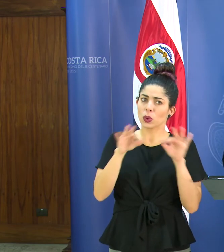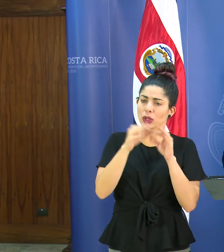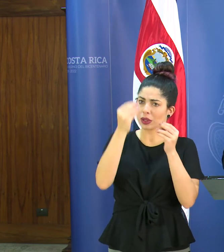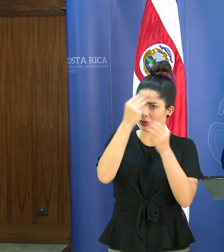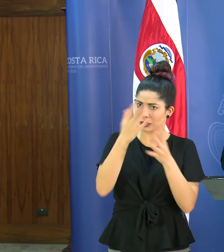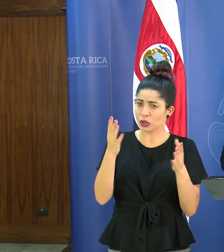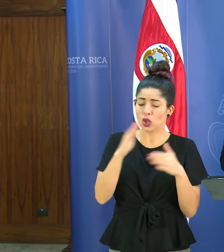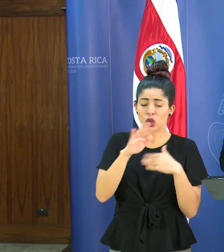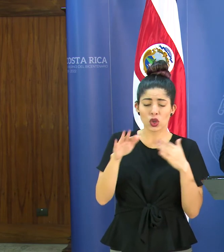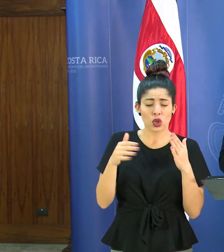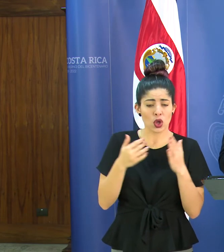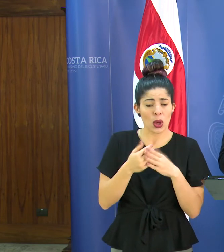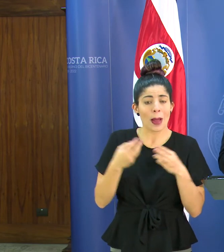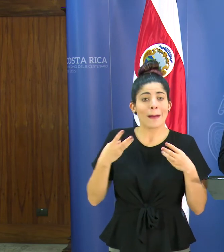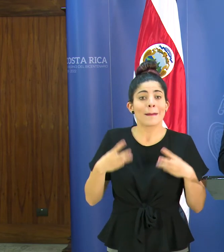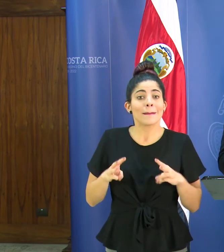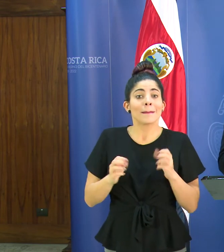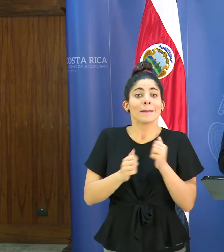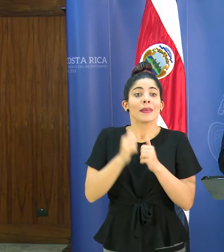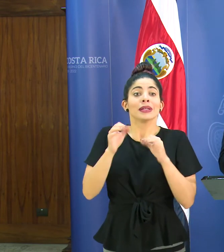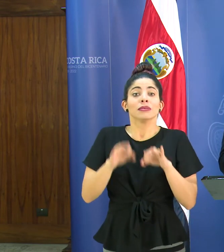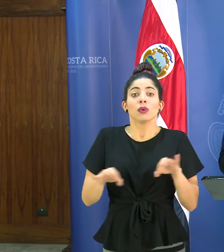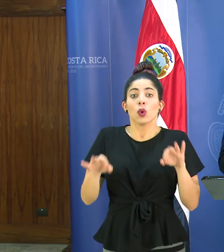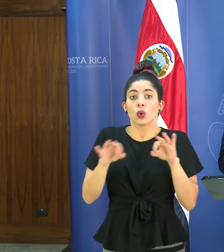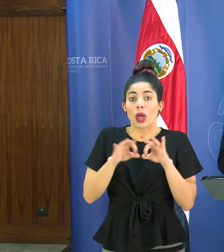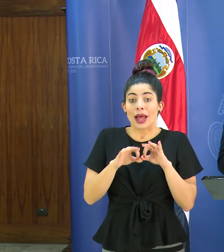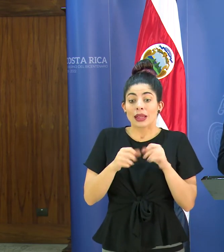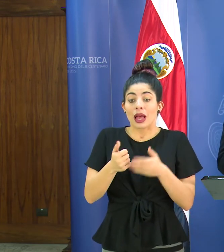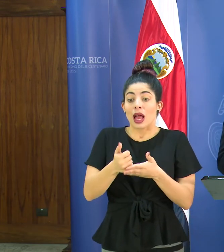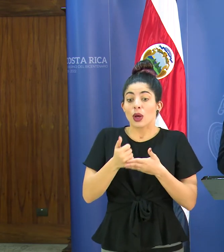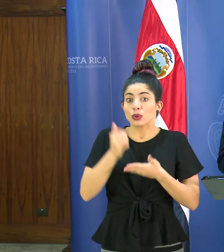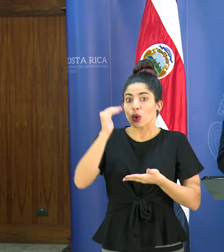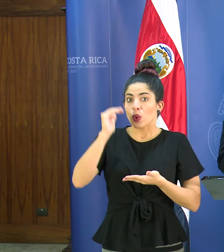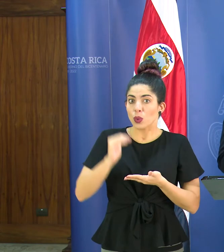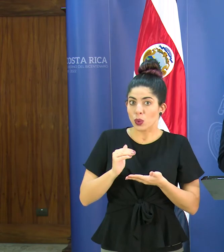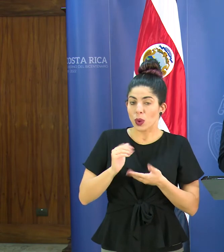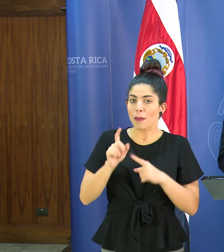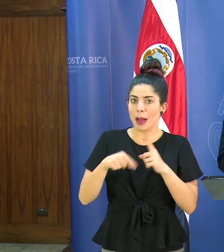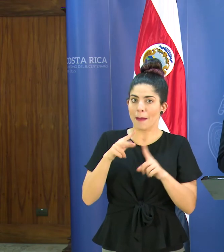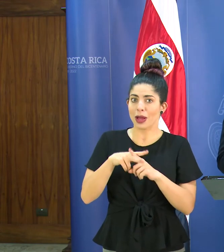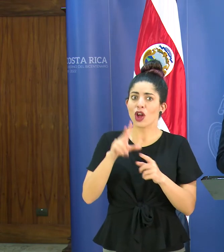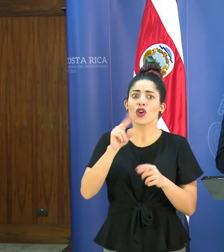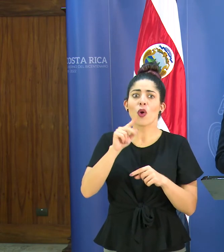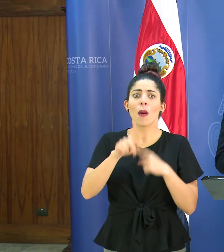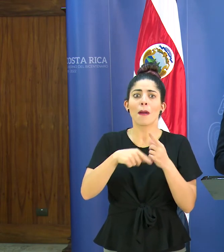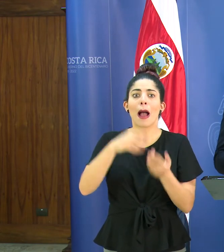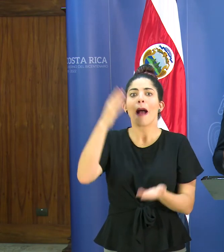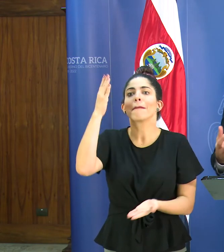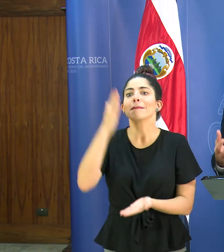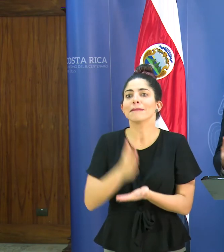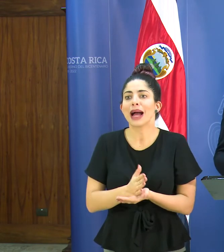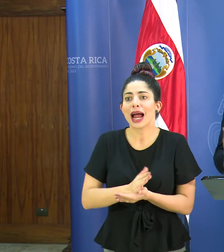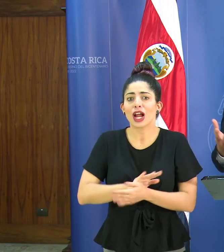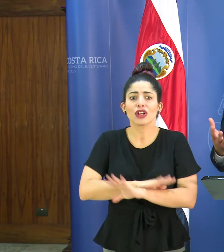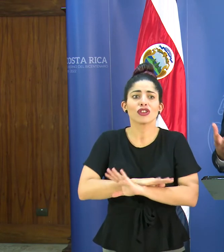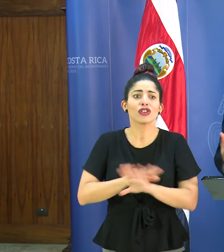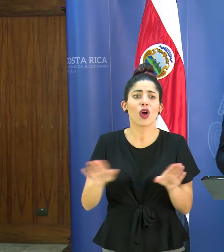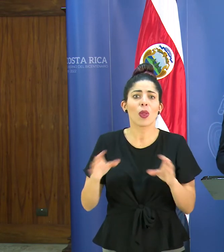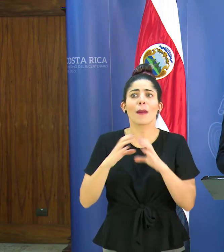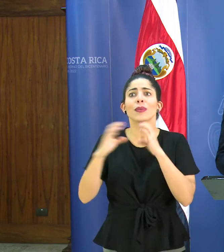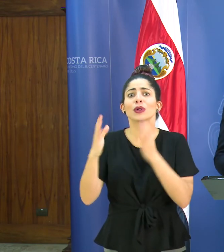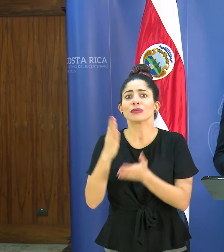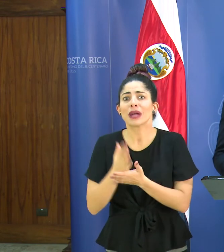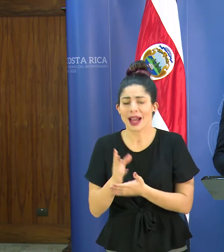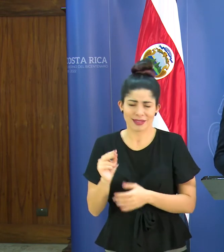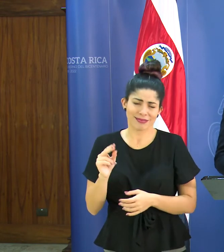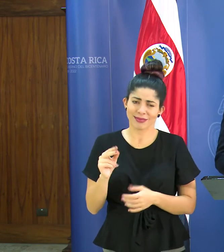a hacer todas las medidas más importantes que consideramos que van a mitigar tampoco vamos a paralizar no vamos a suspender por ejemplo los buses